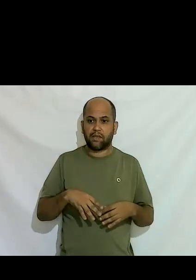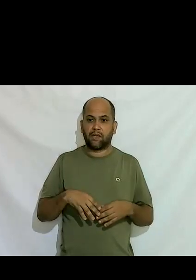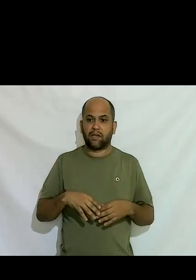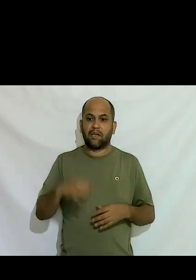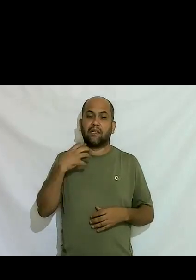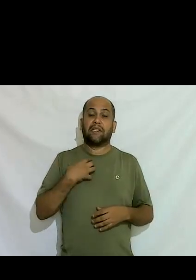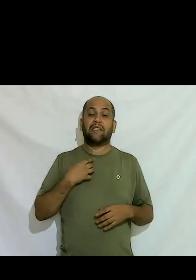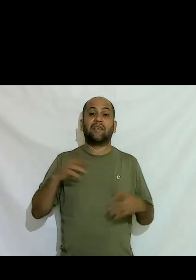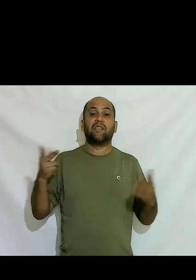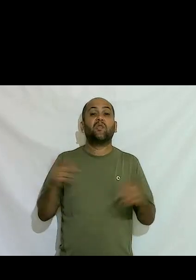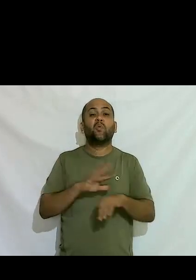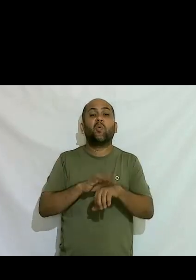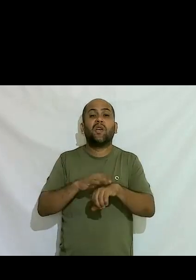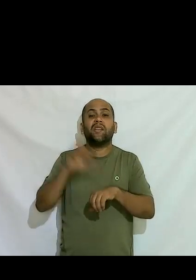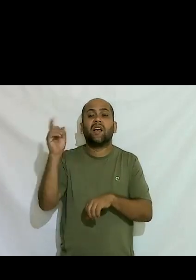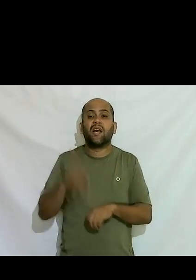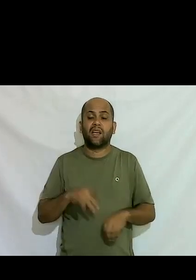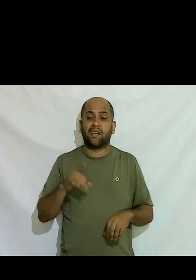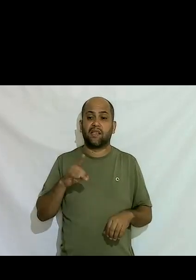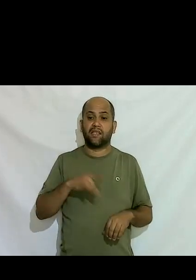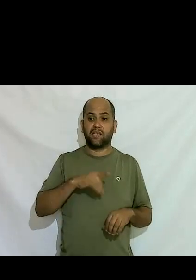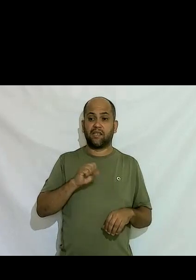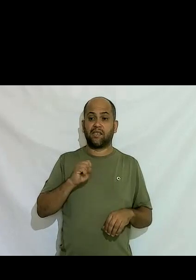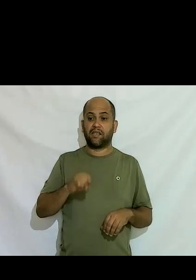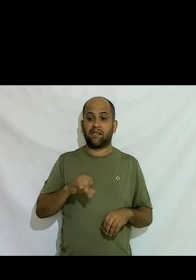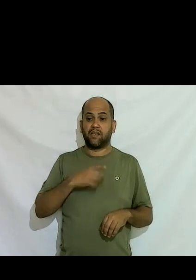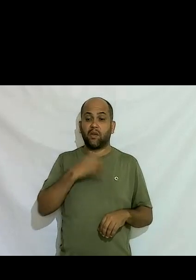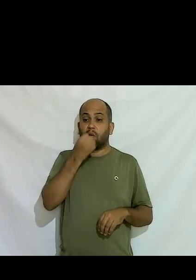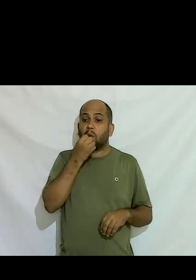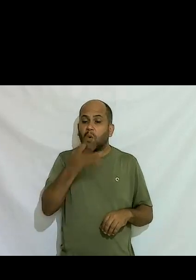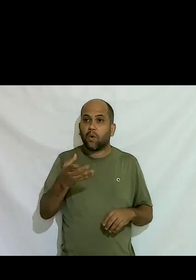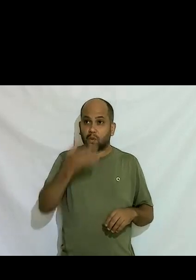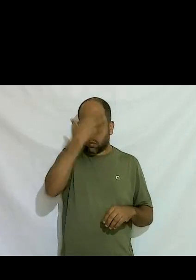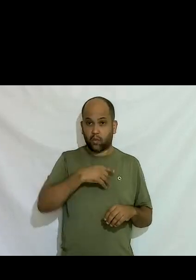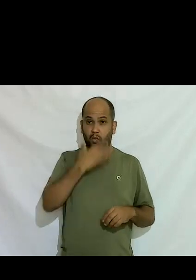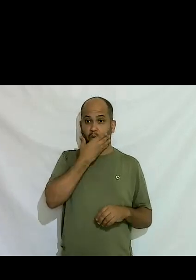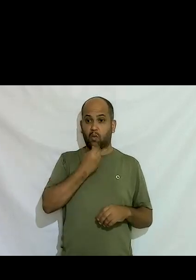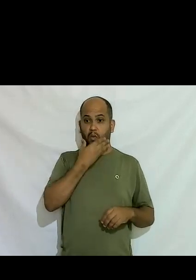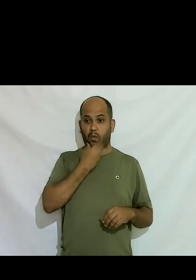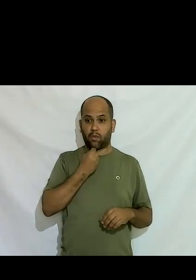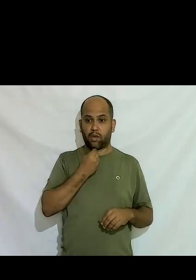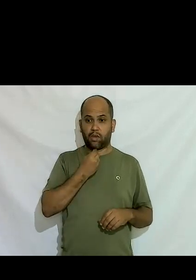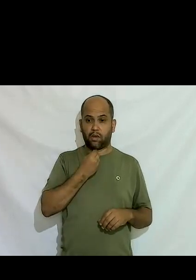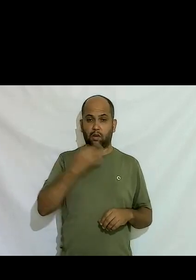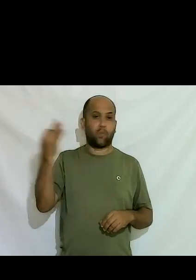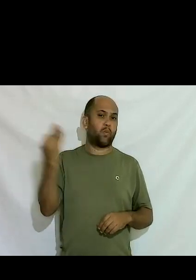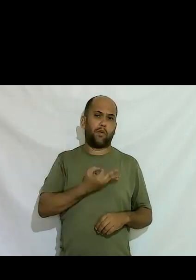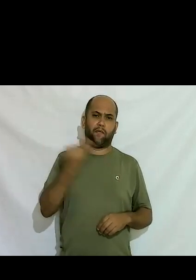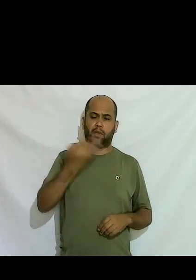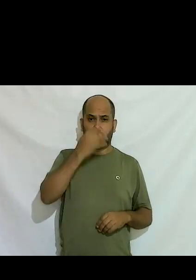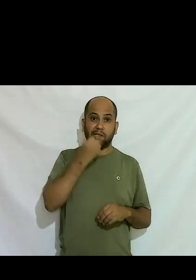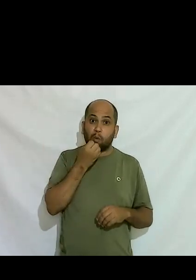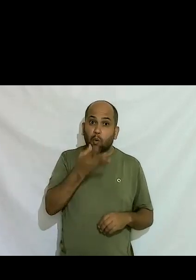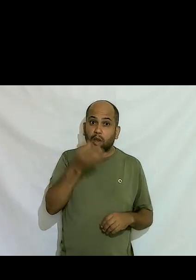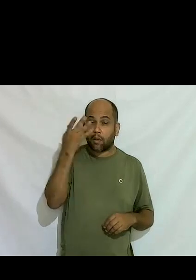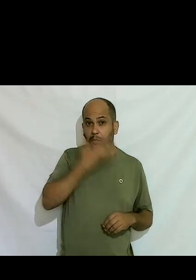raio de doença é essa que se eu não conto eu sou o cara eu sou perfeito mas